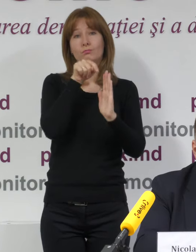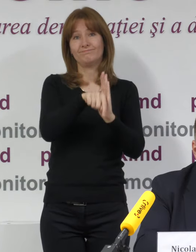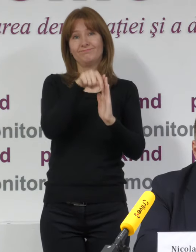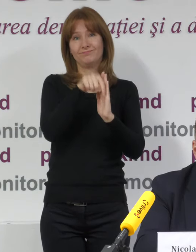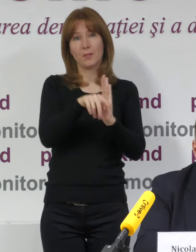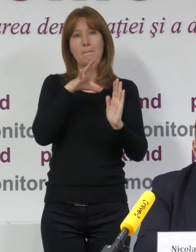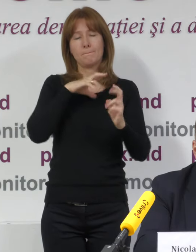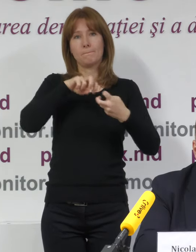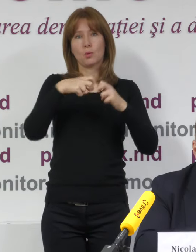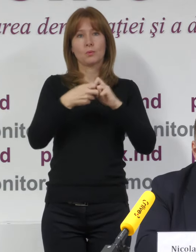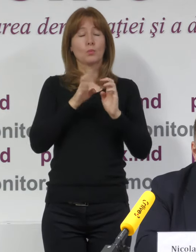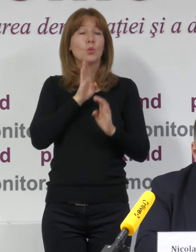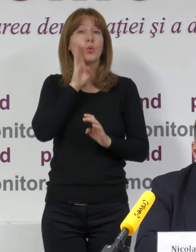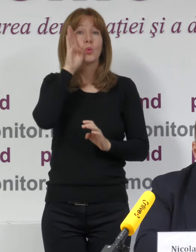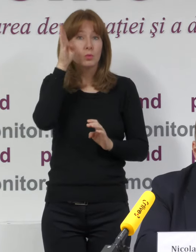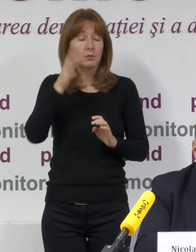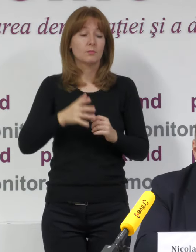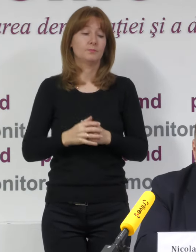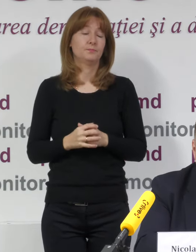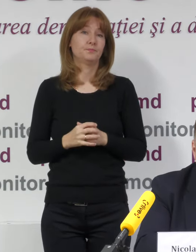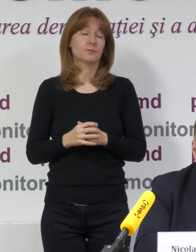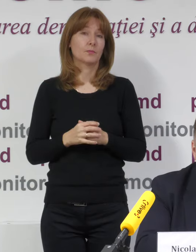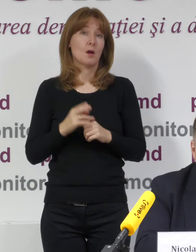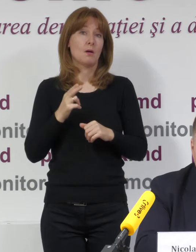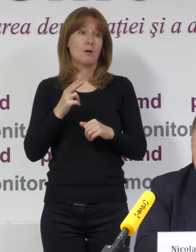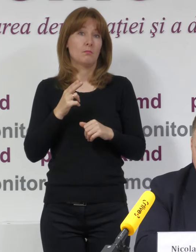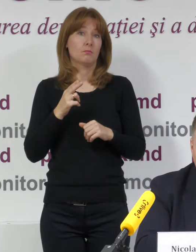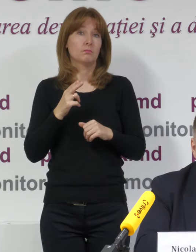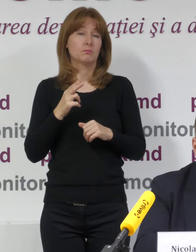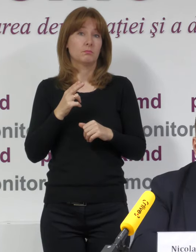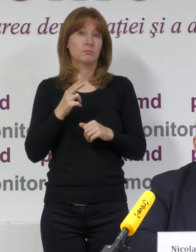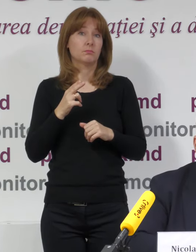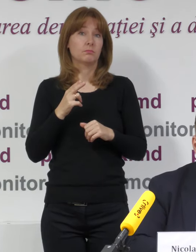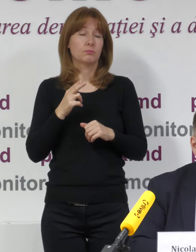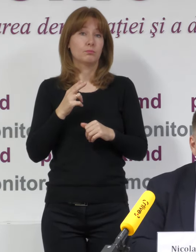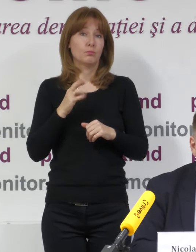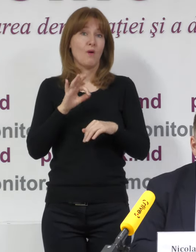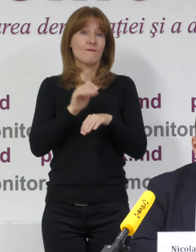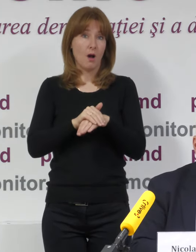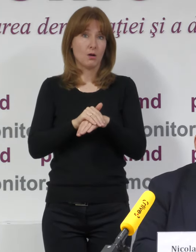această problemă de dimineață și, de fapt, dacă să vorbim din cele